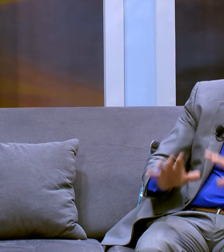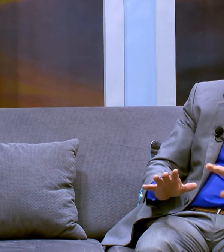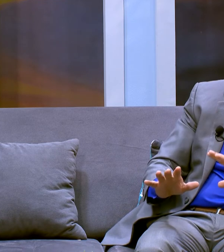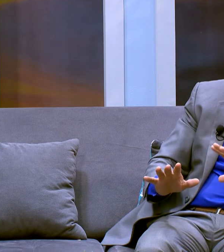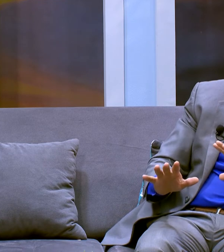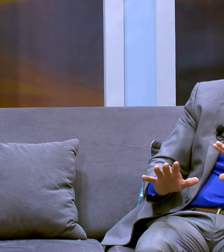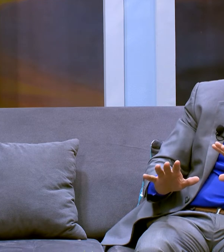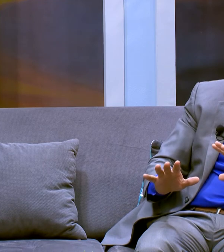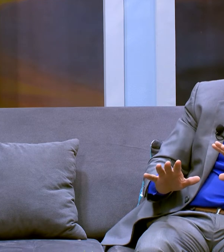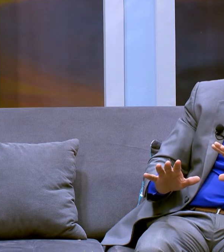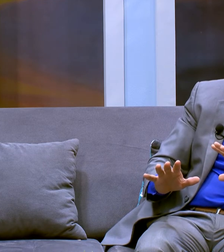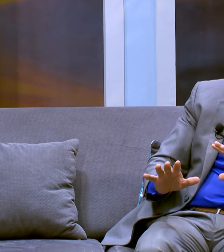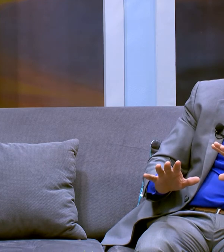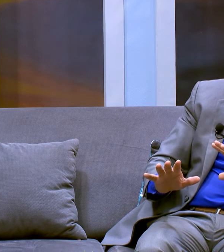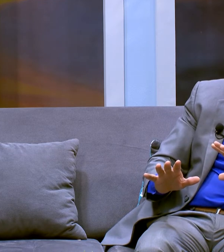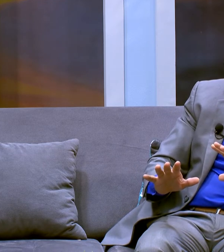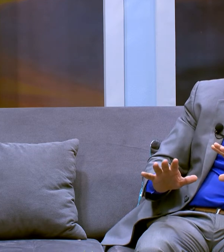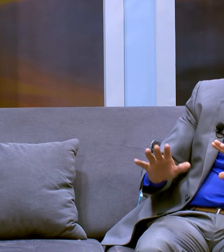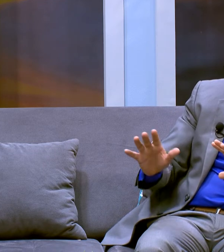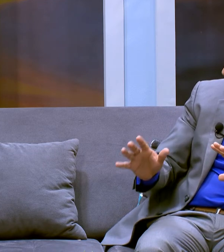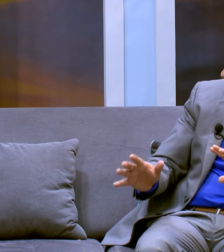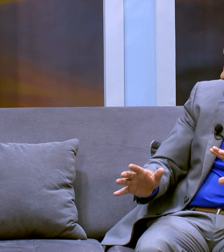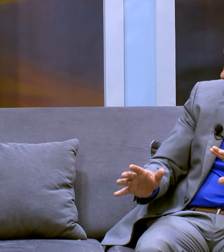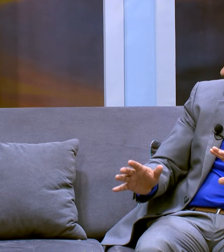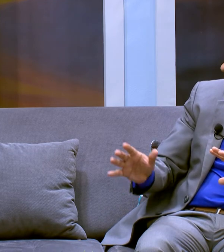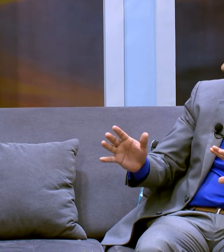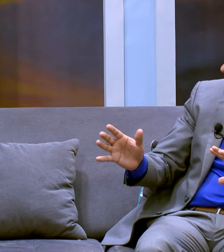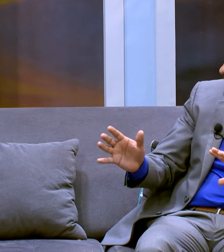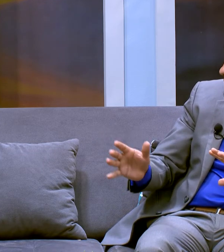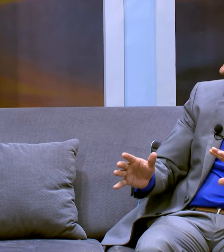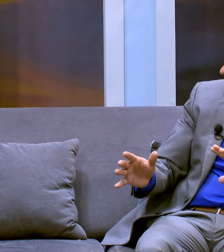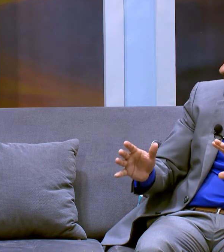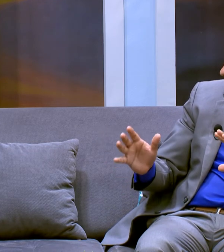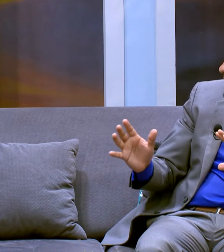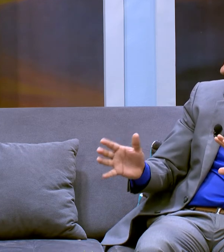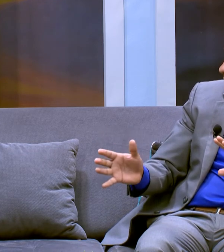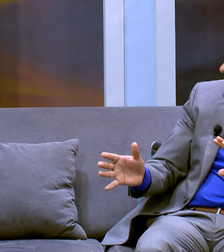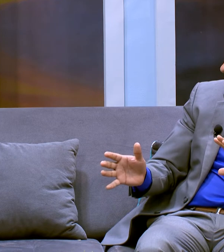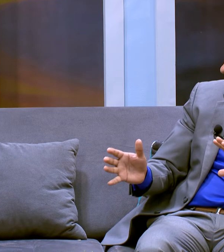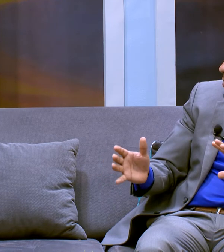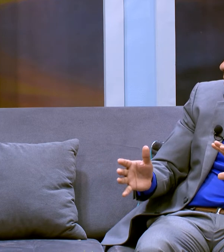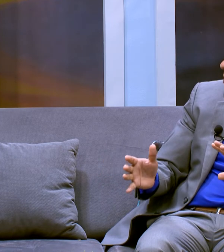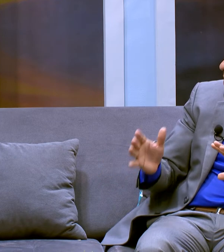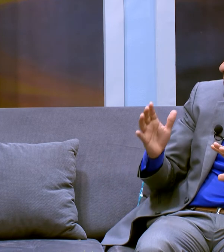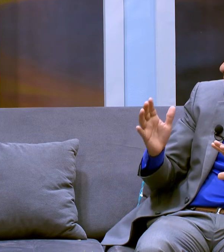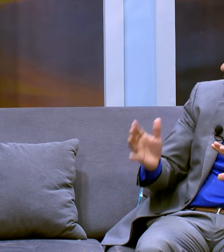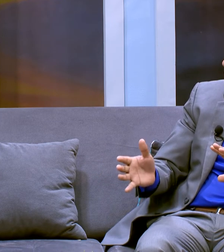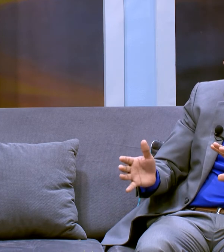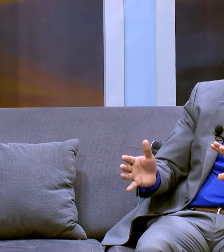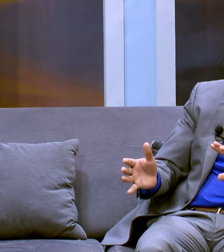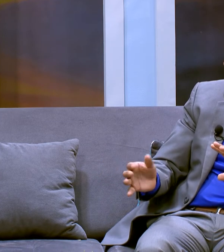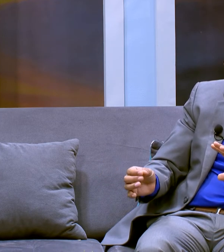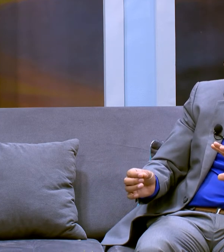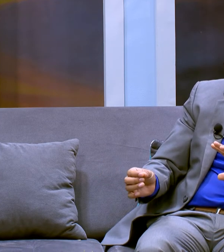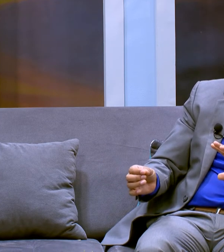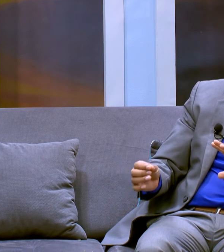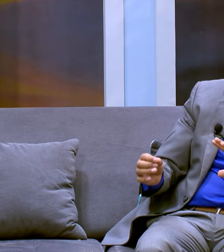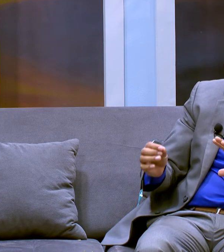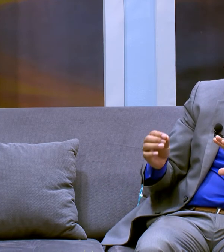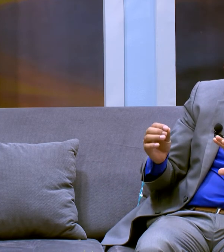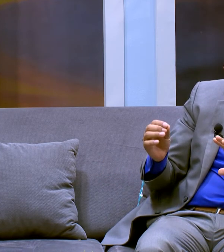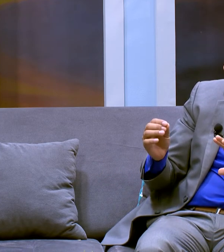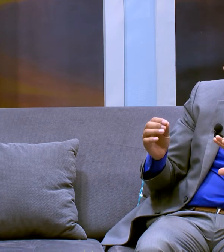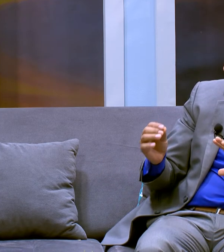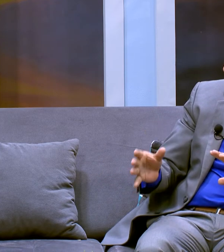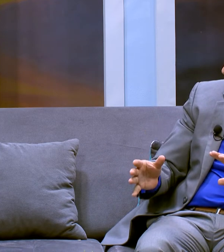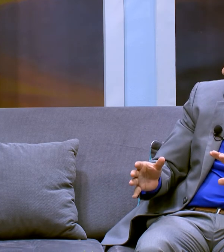cuatro quedemos ahí. Esa fue tu oración. Esa fue mi oración. Y mi esposa después me comentó que ella me dijo eso. Me dijo, amor, yo le pedí lo mismo a Dios. Que no